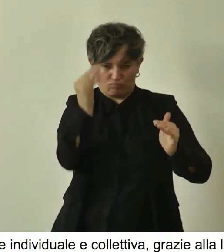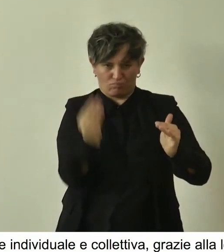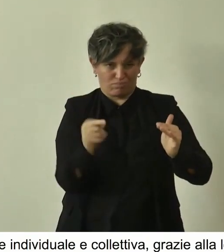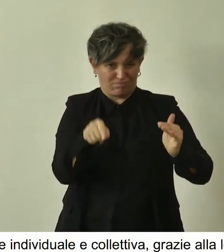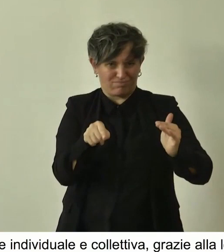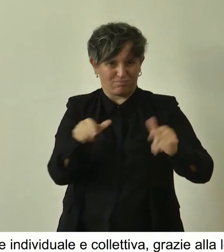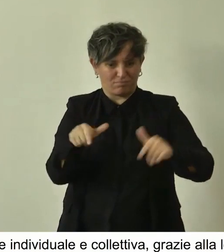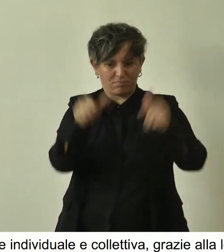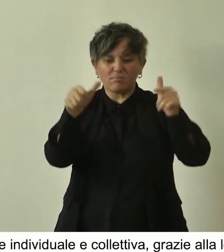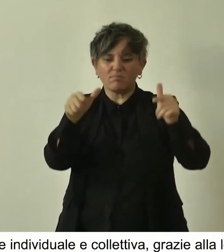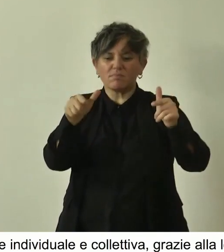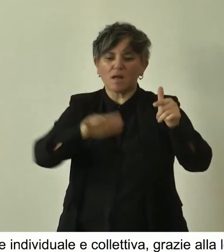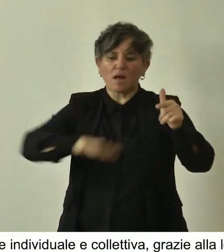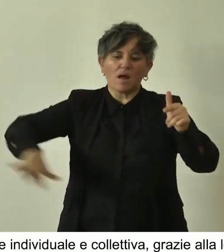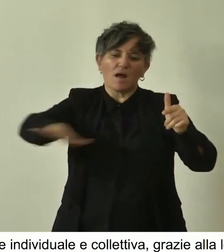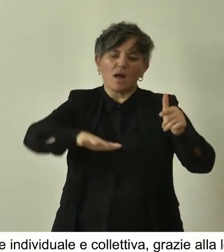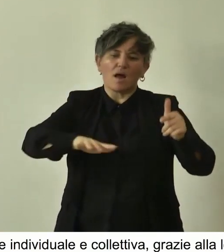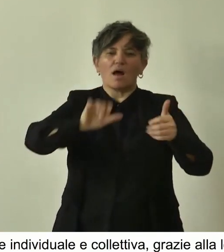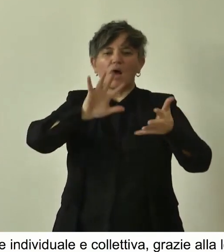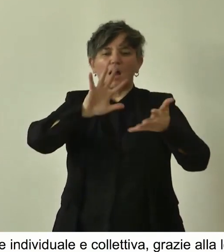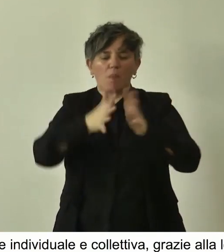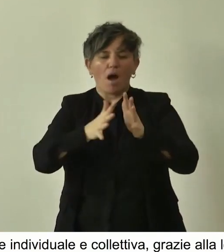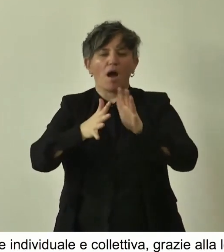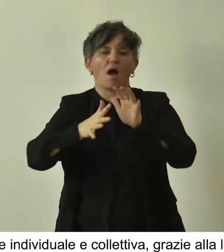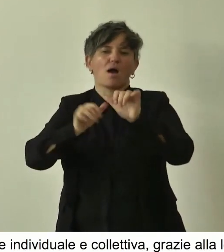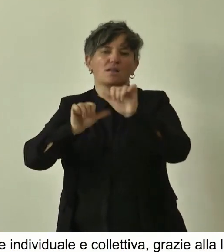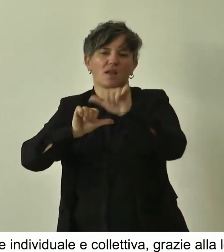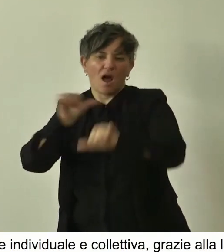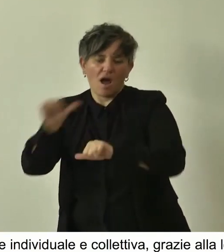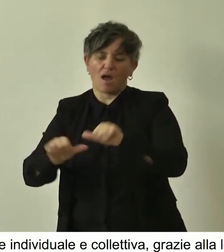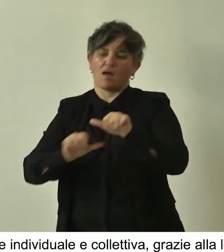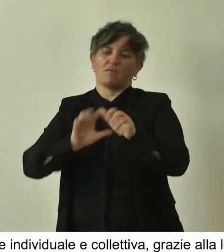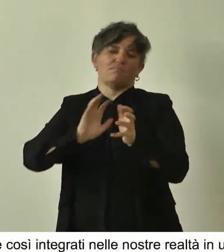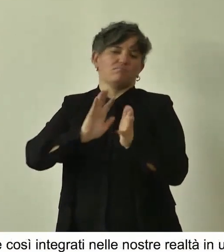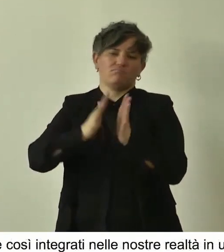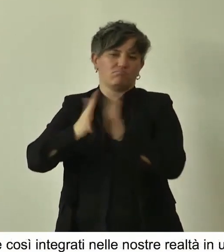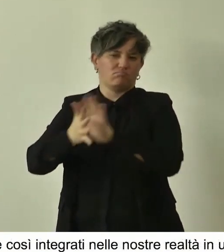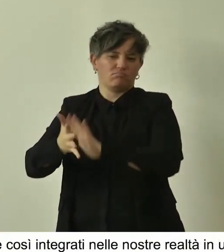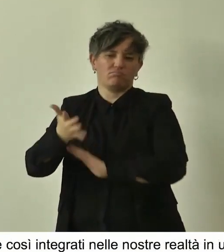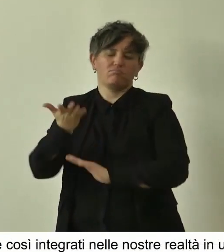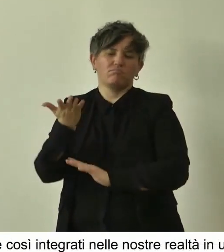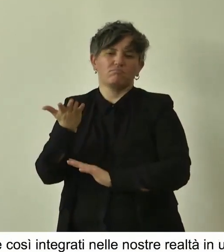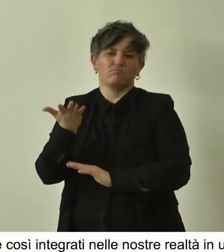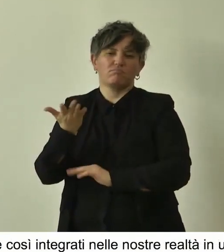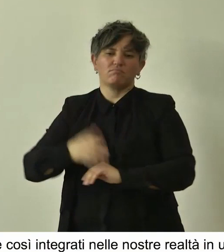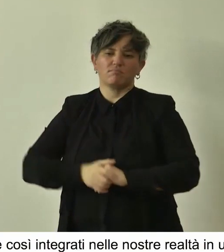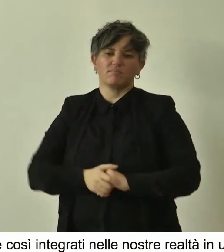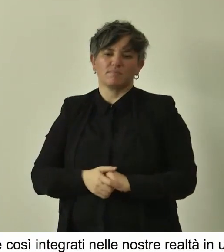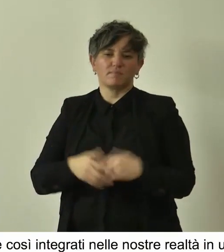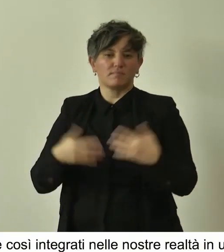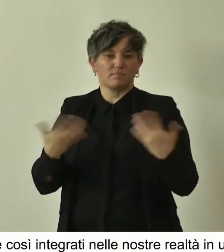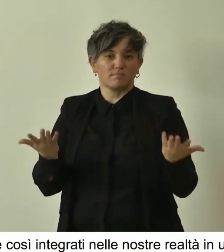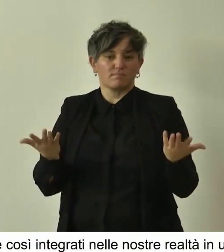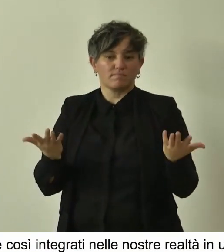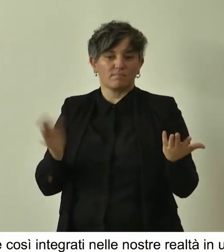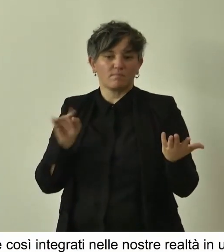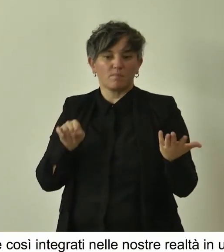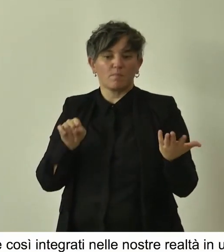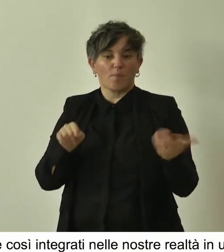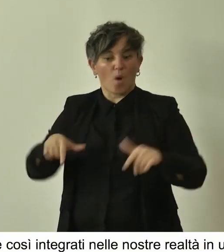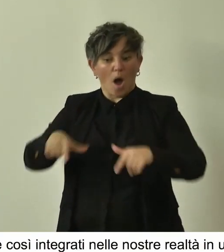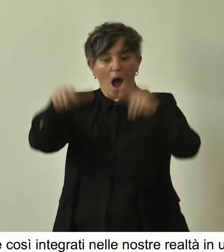cambia, che si trasforma, che subisce delle trasformazioni e non sempre le sceglie, ma che diciamo sono